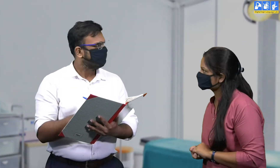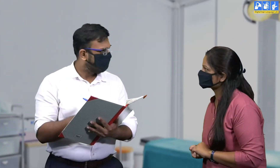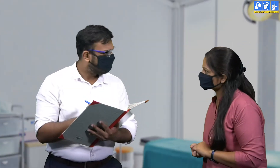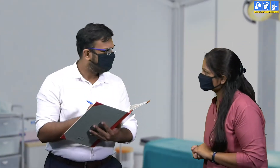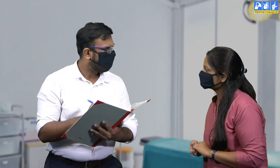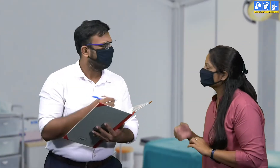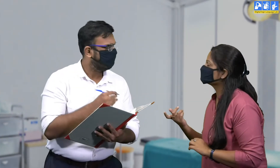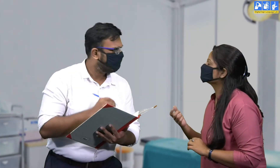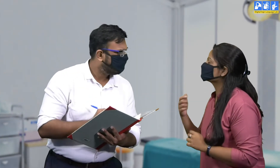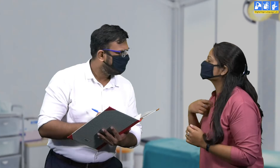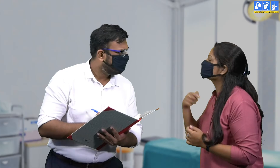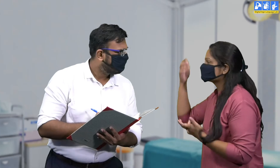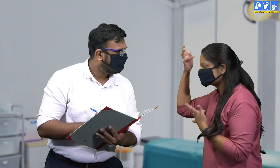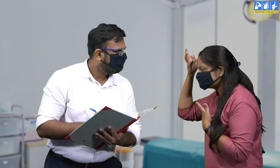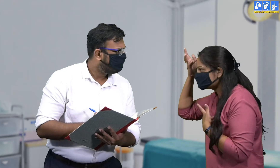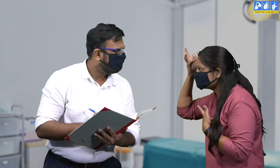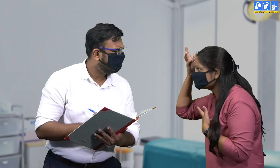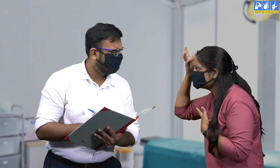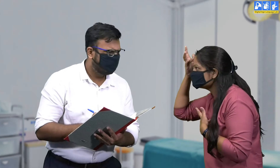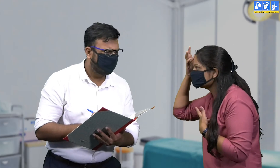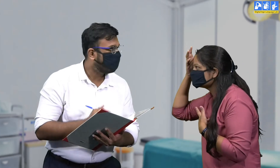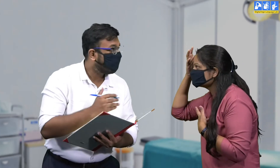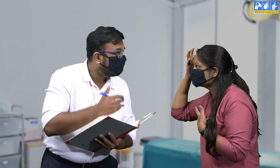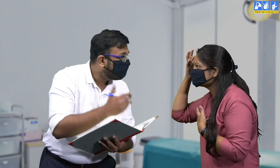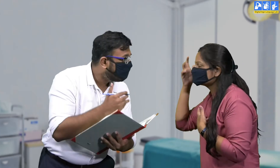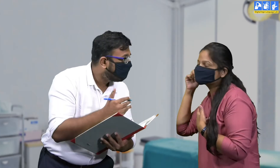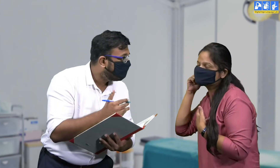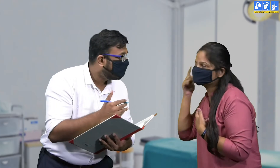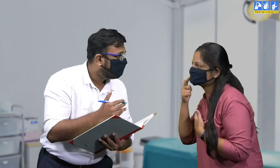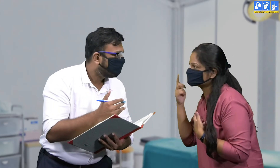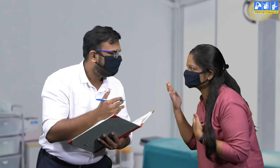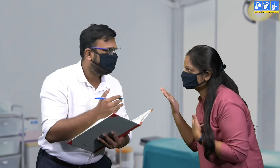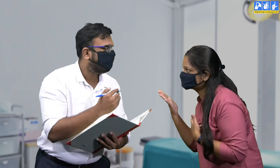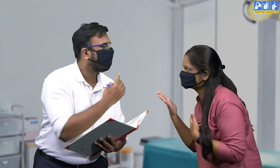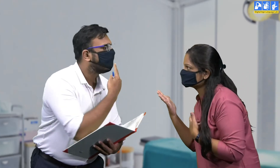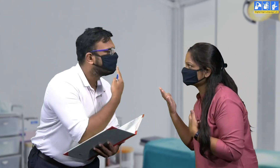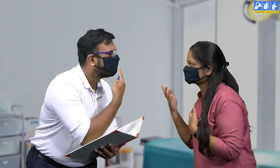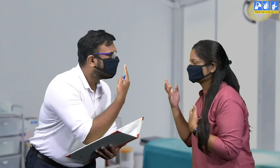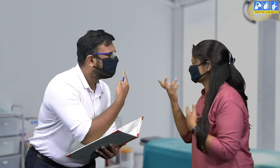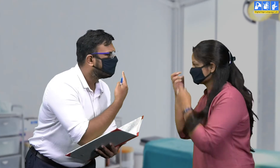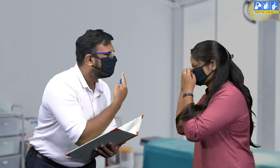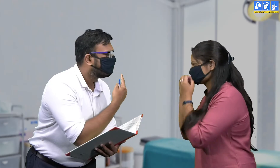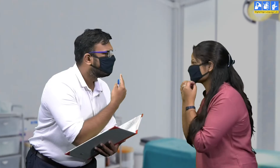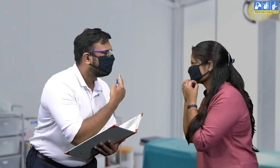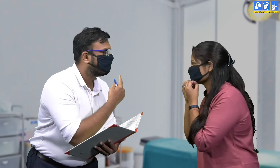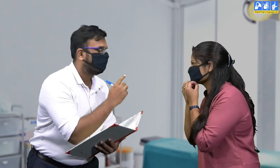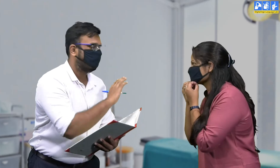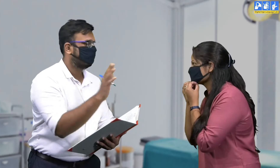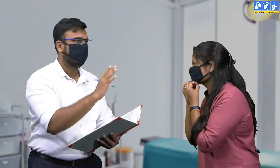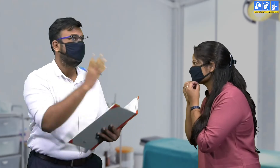दॉक्टर साब मैं बीमार हूँ क्या हुआ? मैं सुन बोलने सकती हूँ बोल के बता हूँ, मास्क